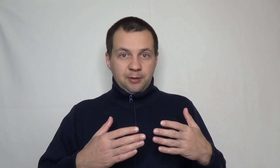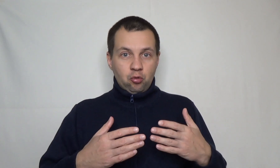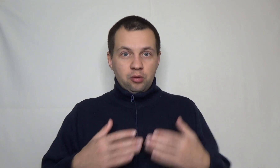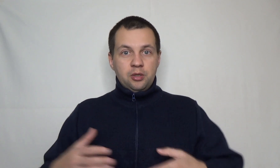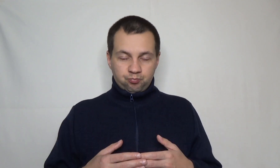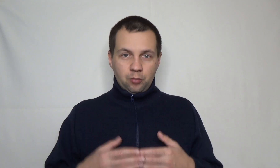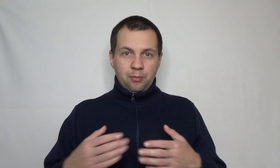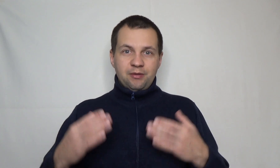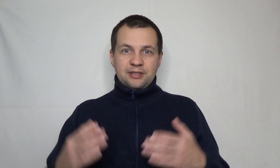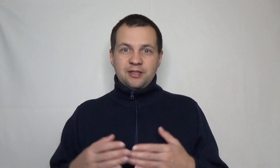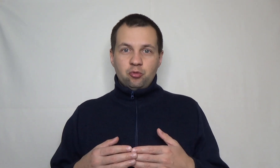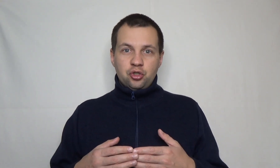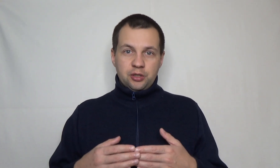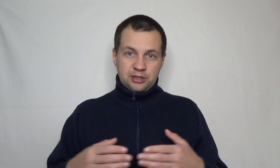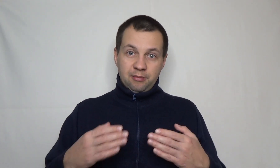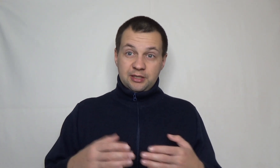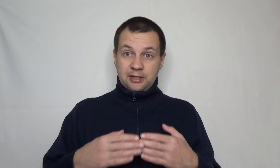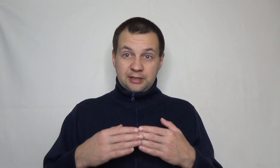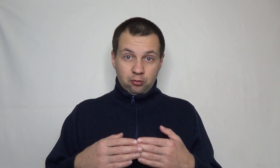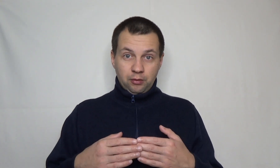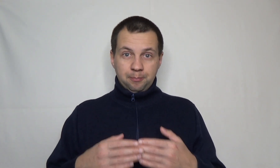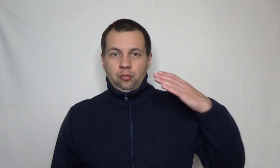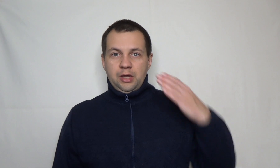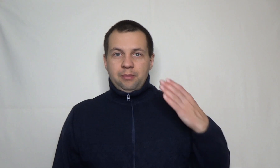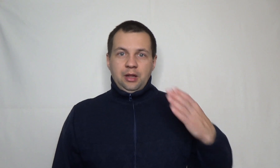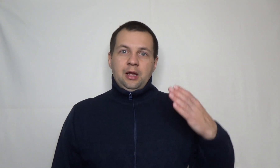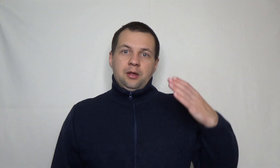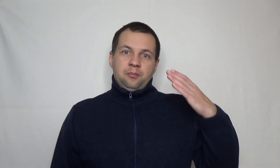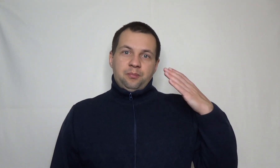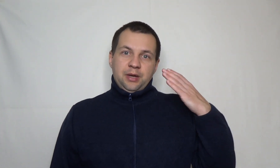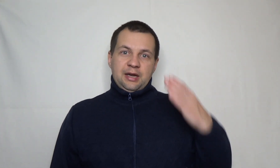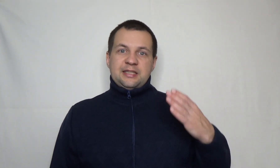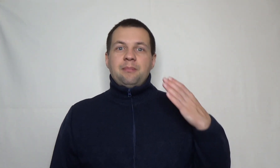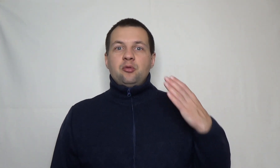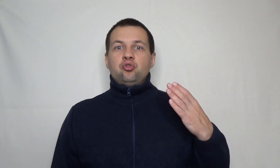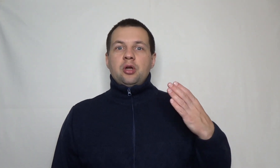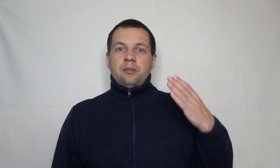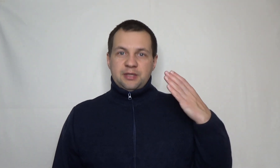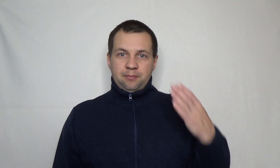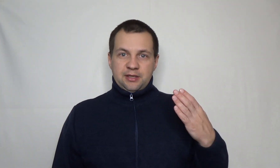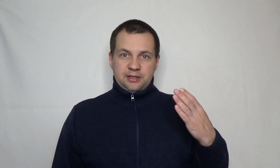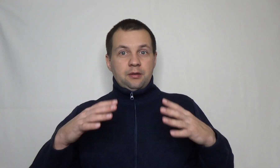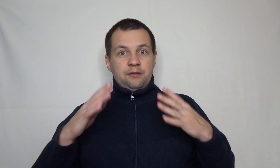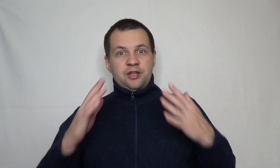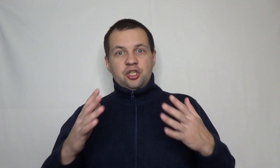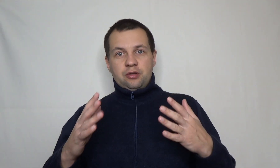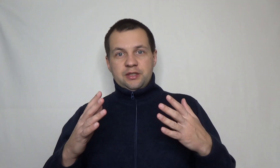спокойным быть, у меня появилась возможность заниматься здоровьем. У меня была прекрасная подушка безопасности. И 2020